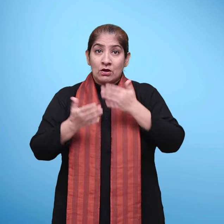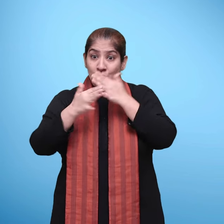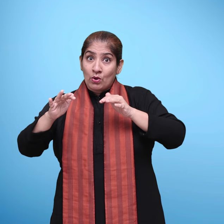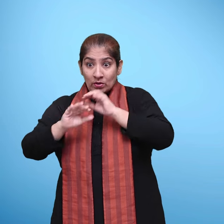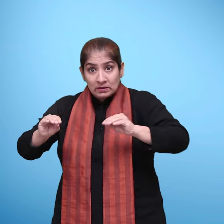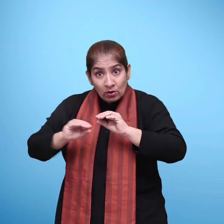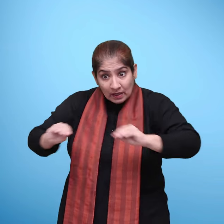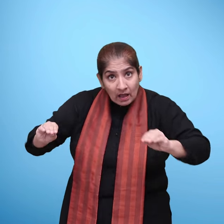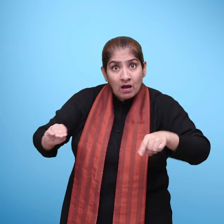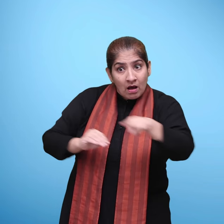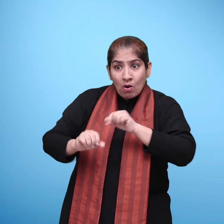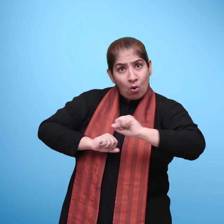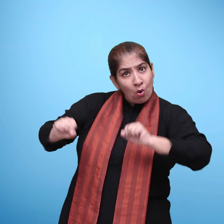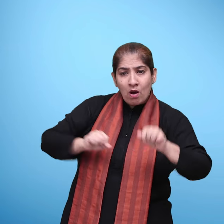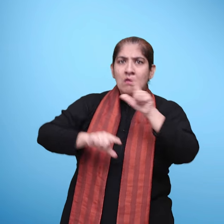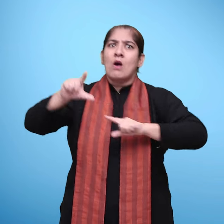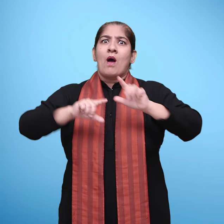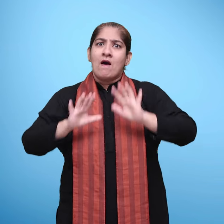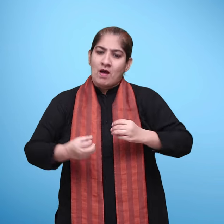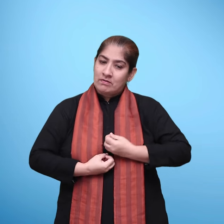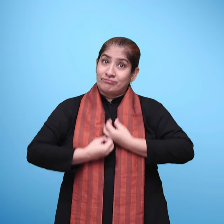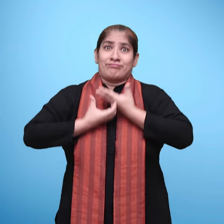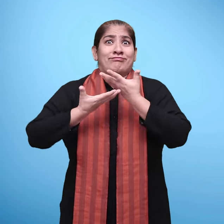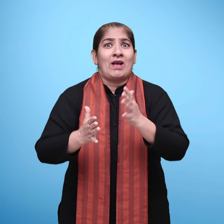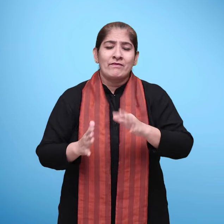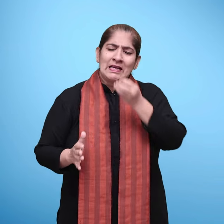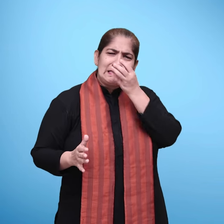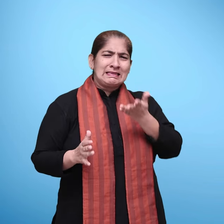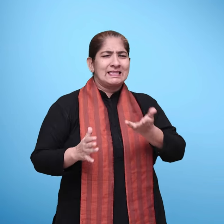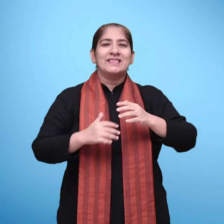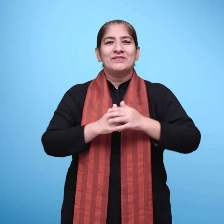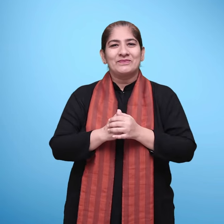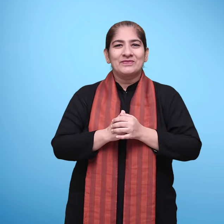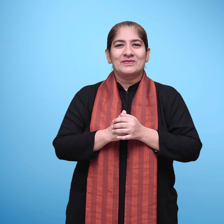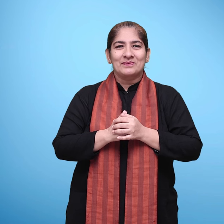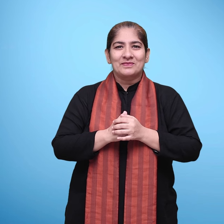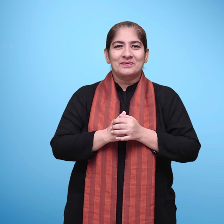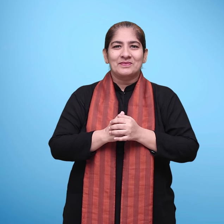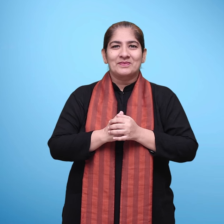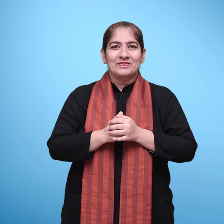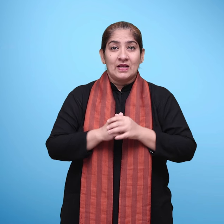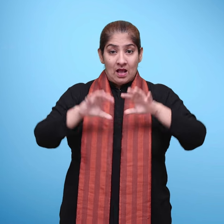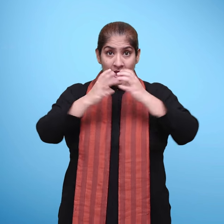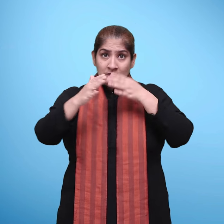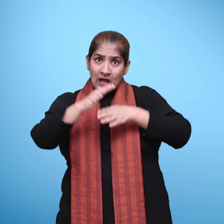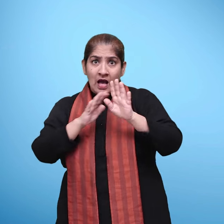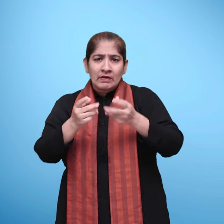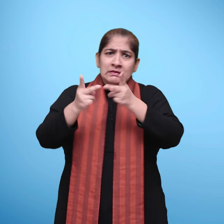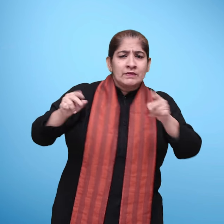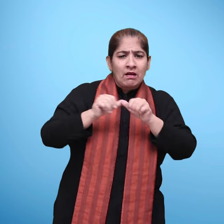सिखाने की प्रक्रिया में आवश्यक है कि बच्चे अपनी भाशा में खुल कर अपने विचार रख सकें कक्षा कक्ष की